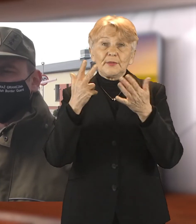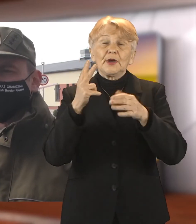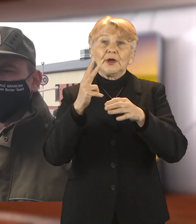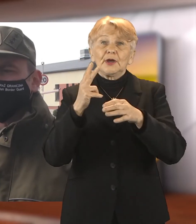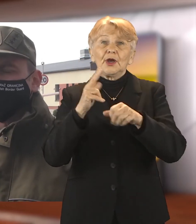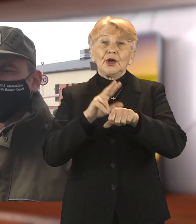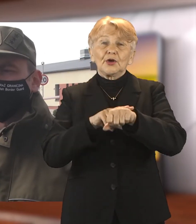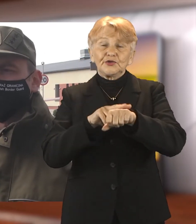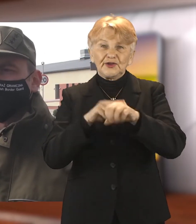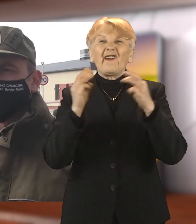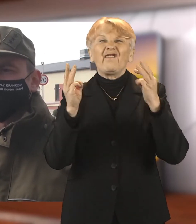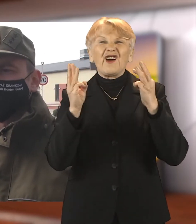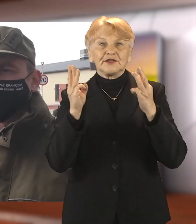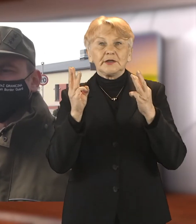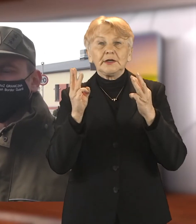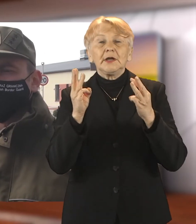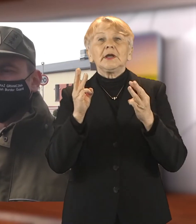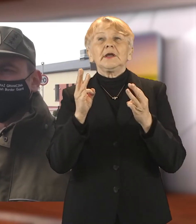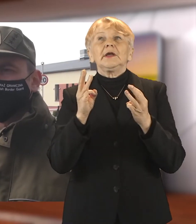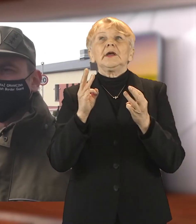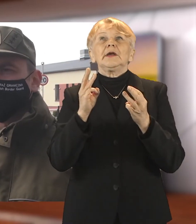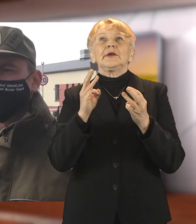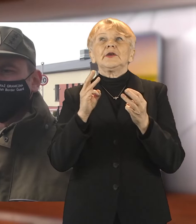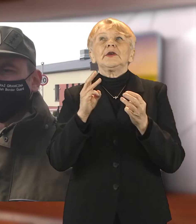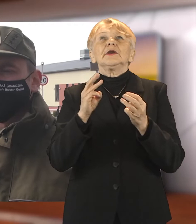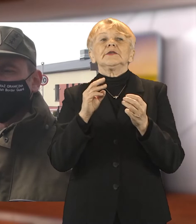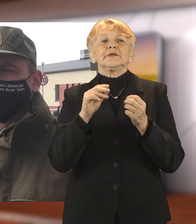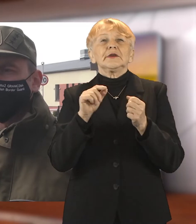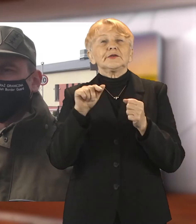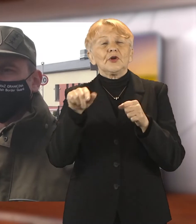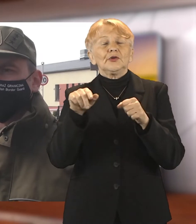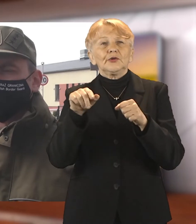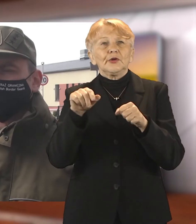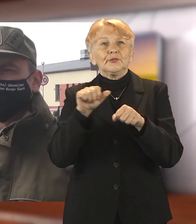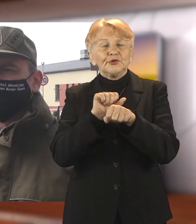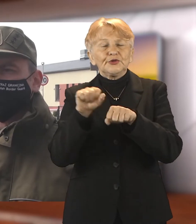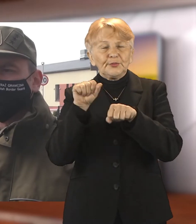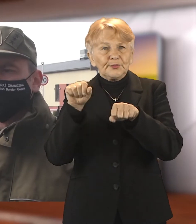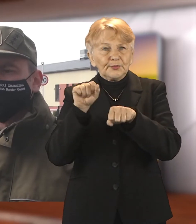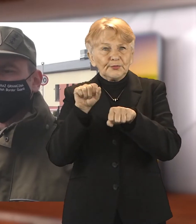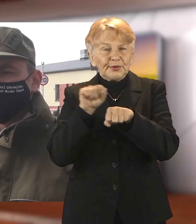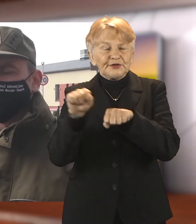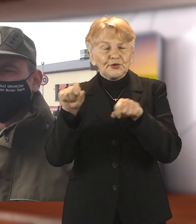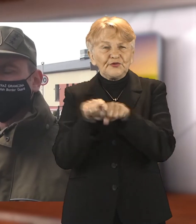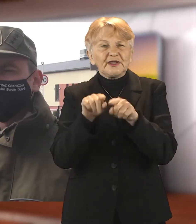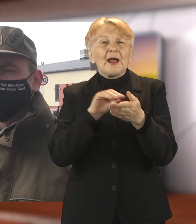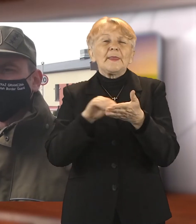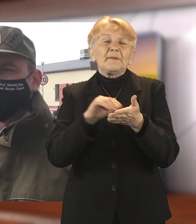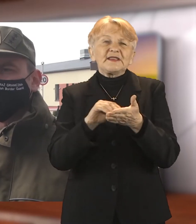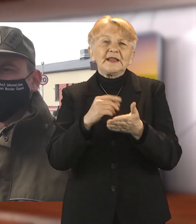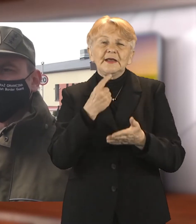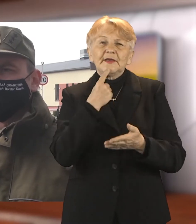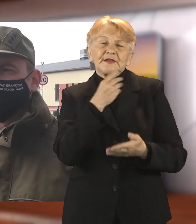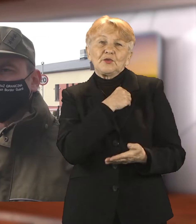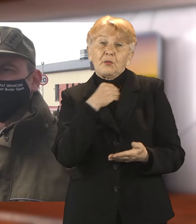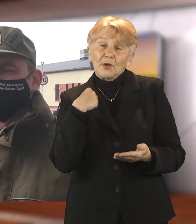Oczywiście znajdują się osoby, które są wyłączone z tych ograniczeń i zawarte są one